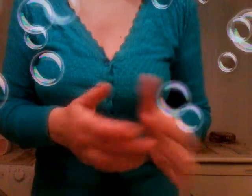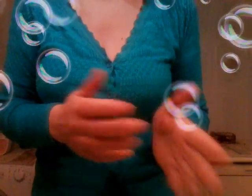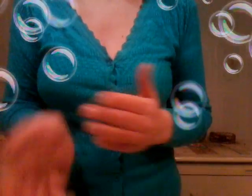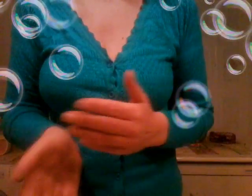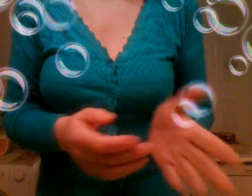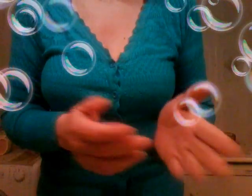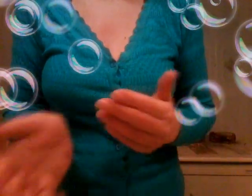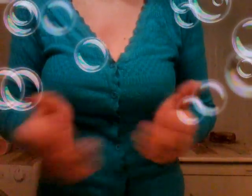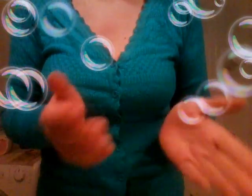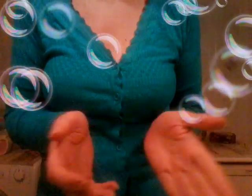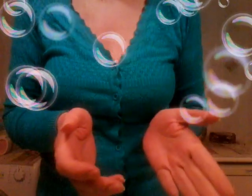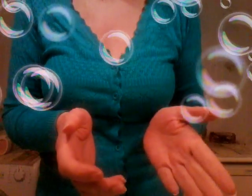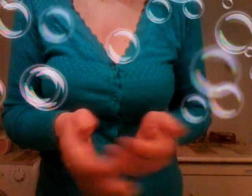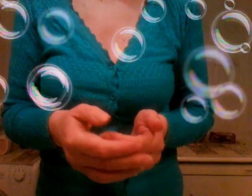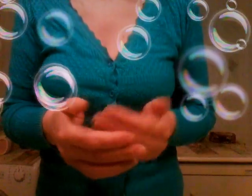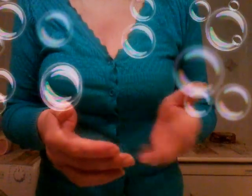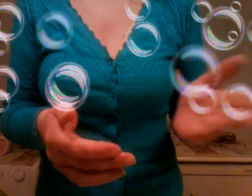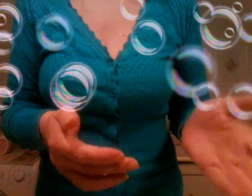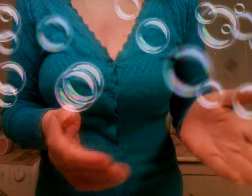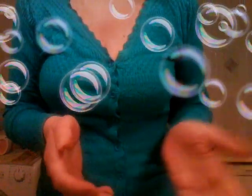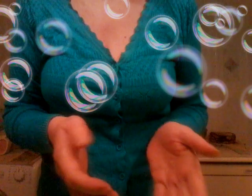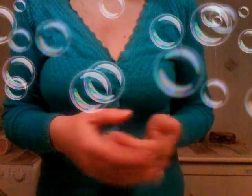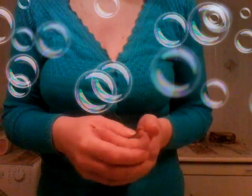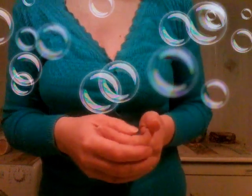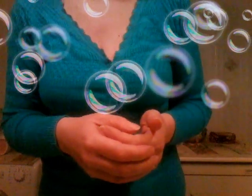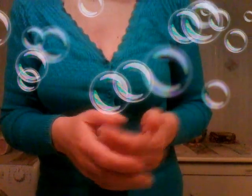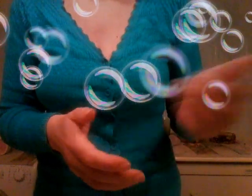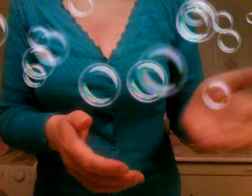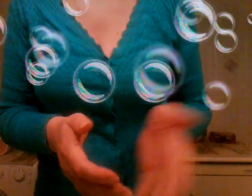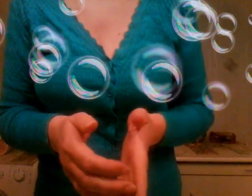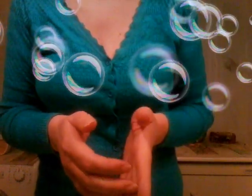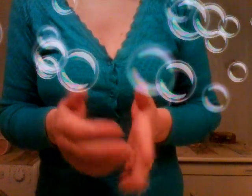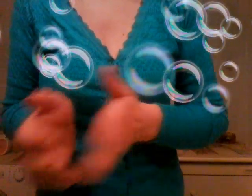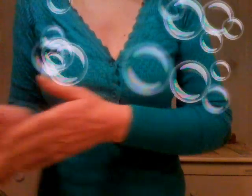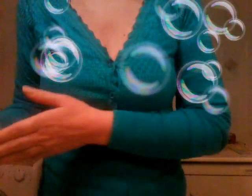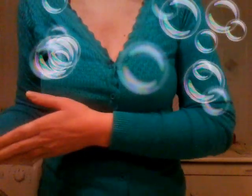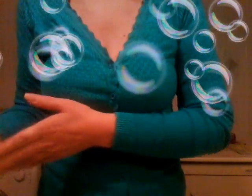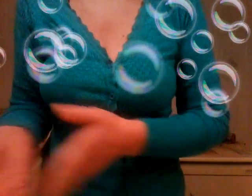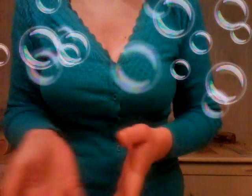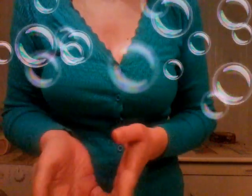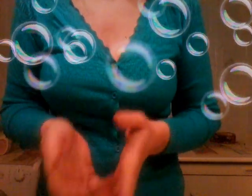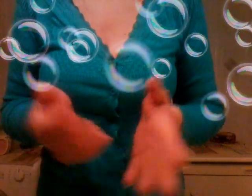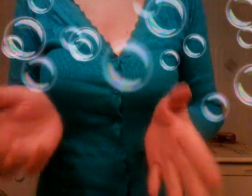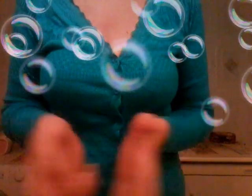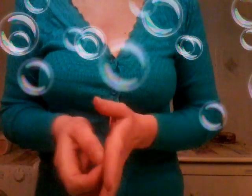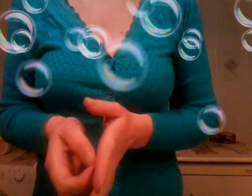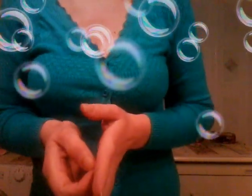si vanno a scuola ma chi li riporta chi sta dietro e poi dalla seconda media poi che stanno soli con